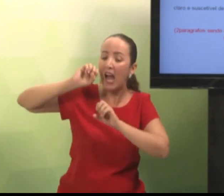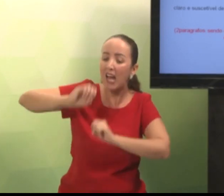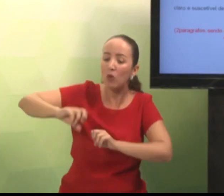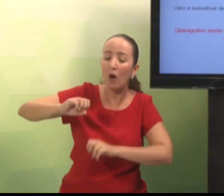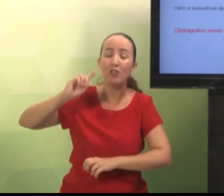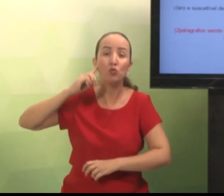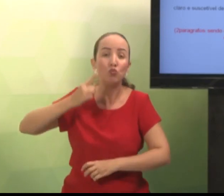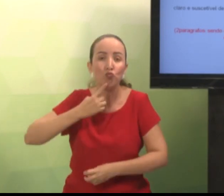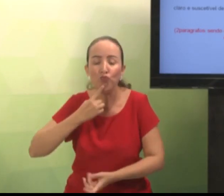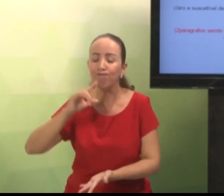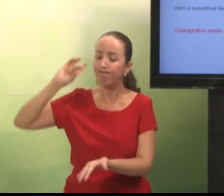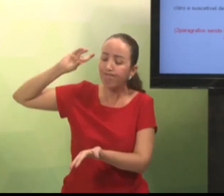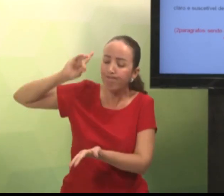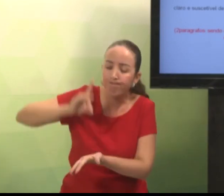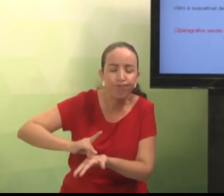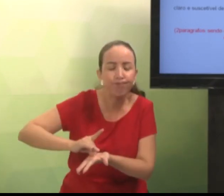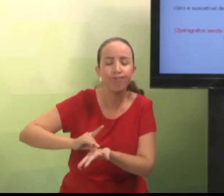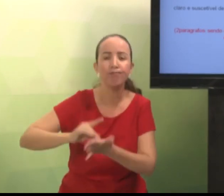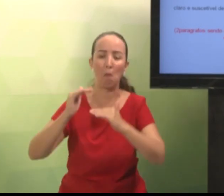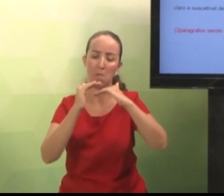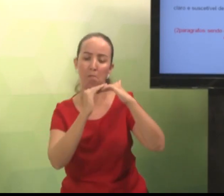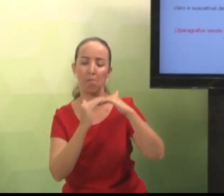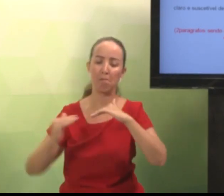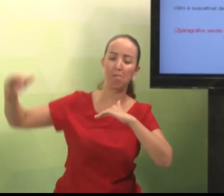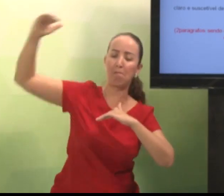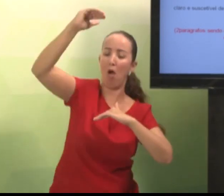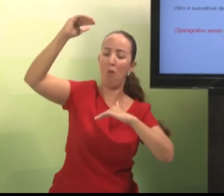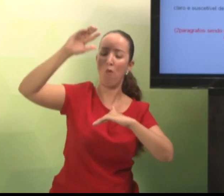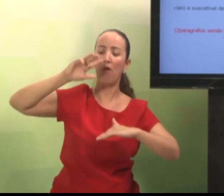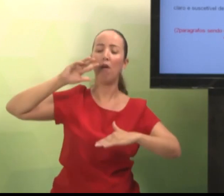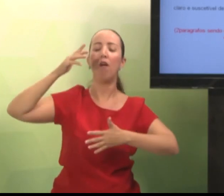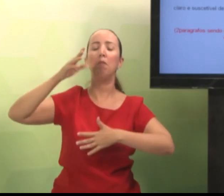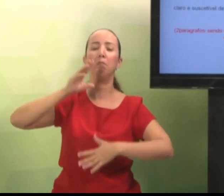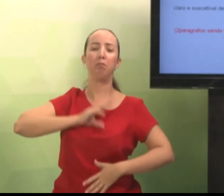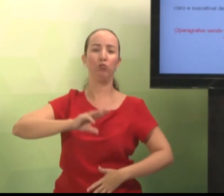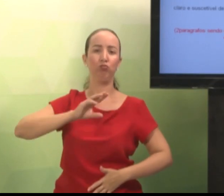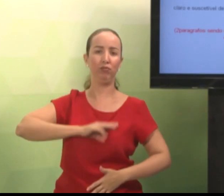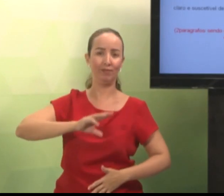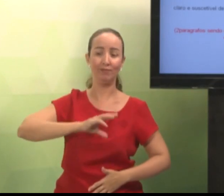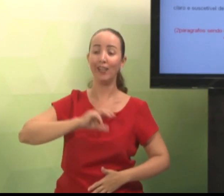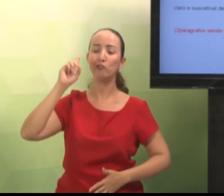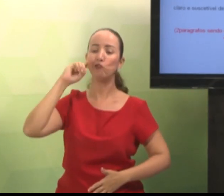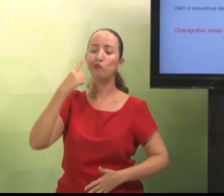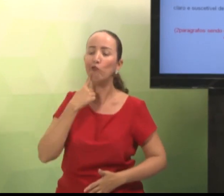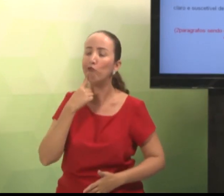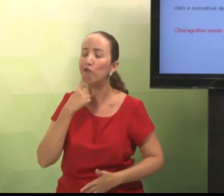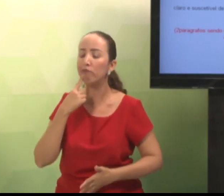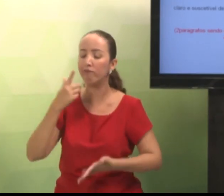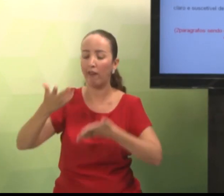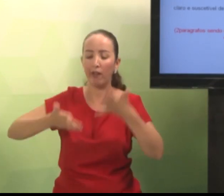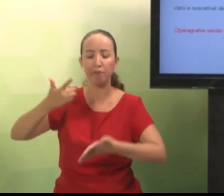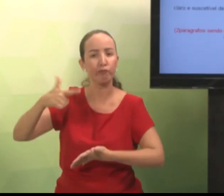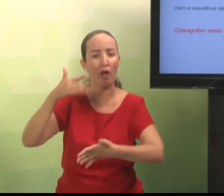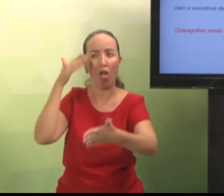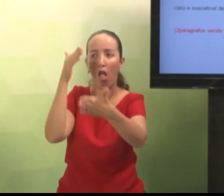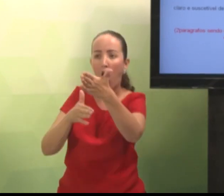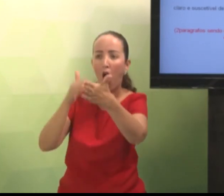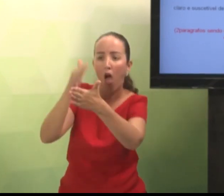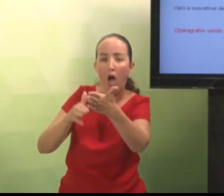problema a educação de surdos e o uso prioritário da língua portuguesa,